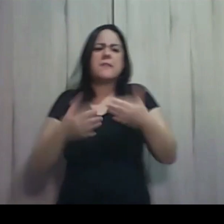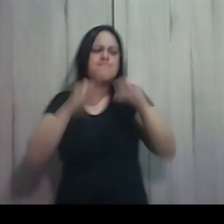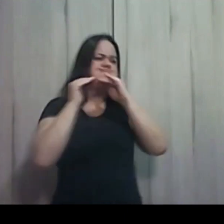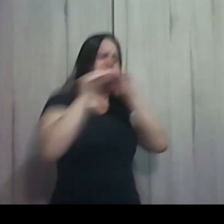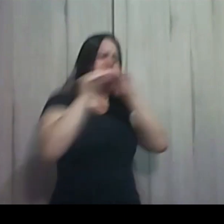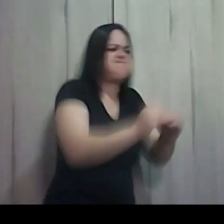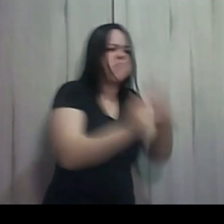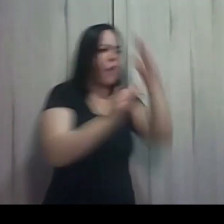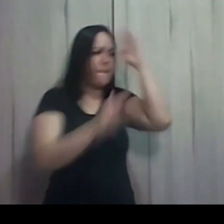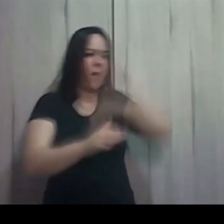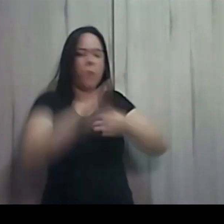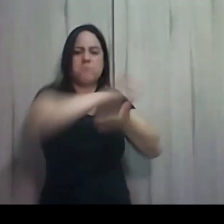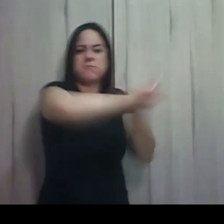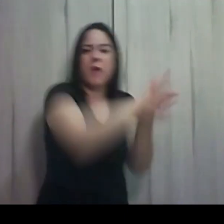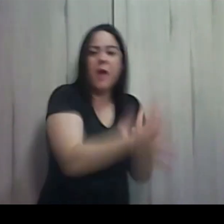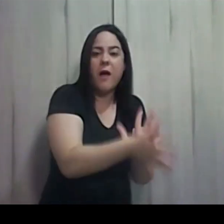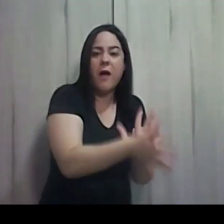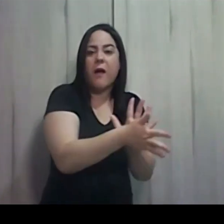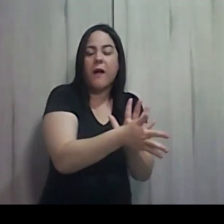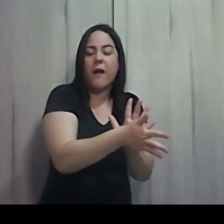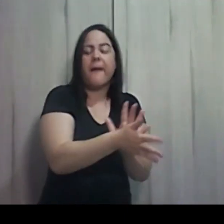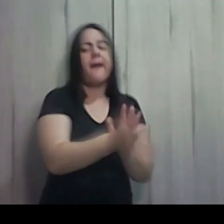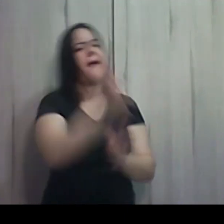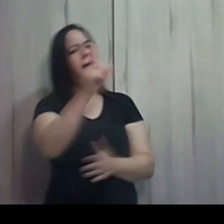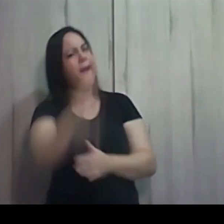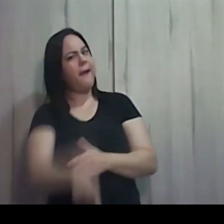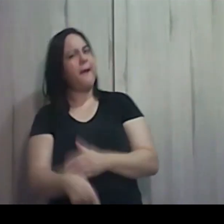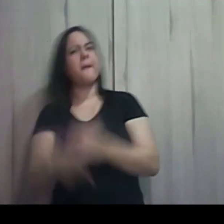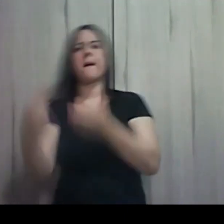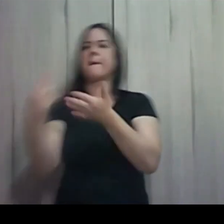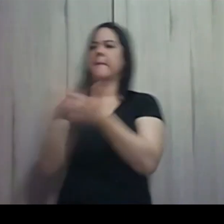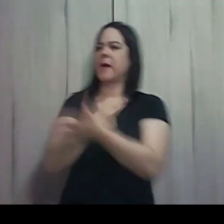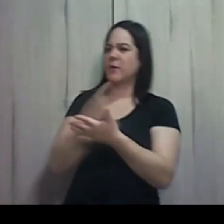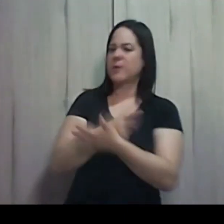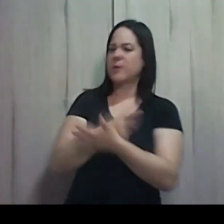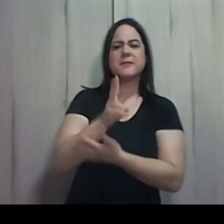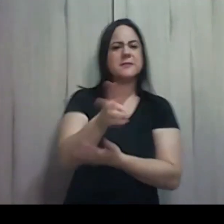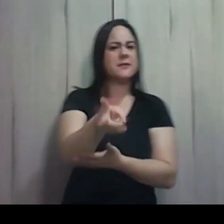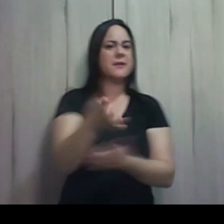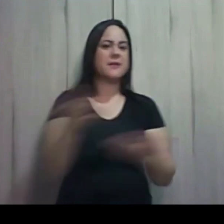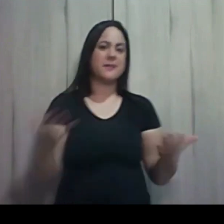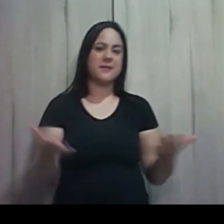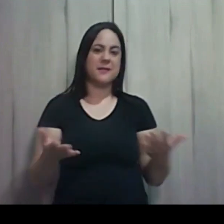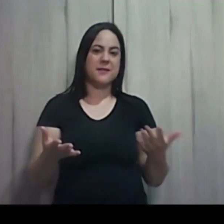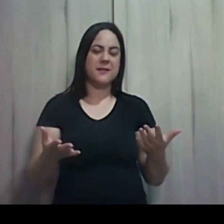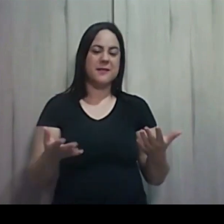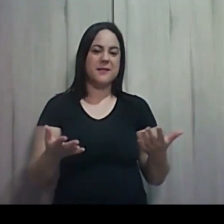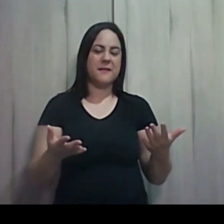pergunta recorrente. Todos nós fazemos ela. O que o texto vai nos ensinar?